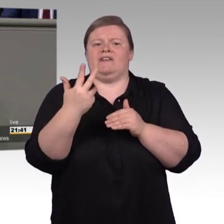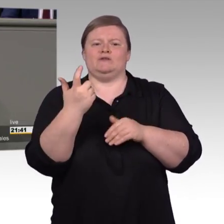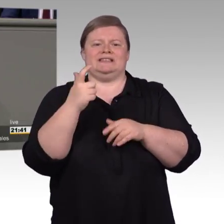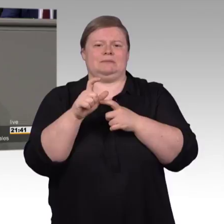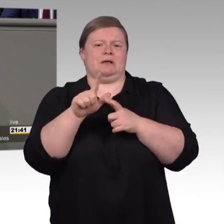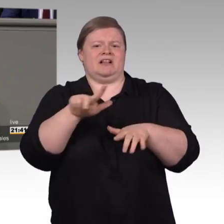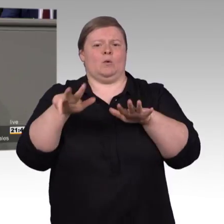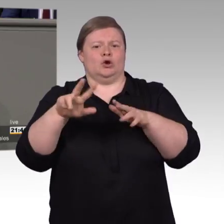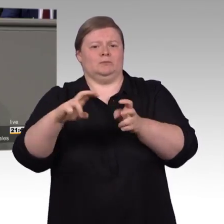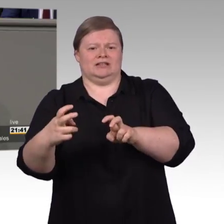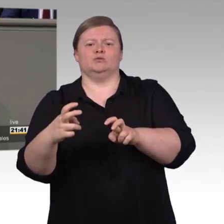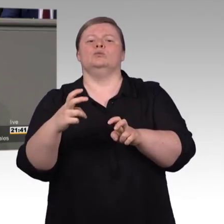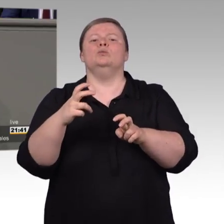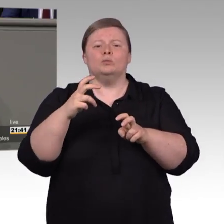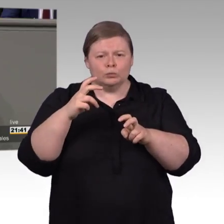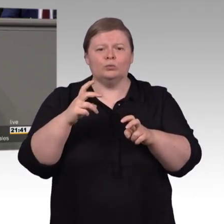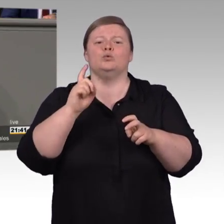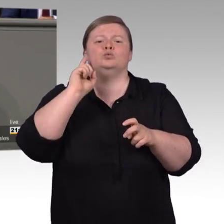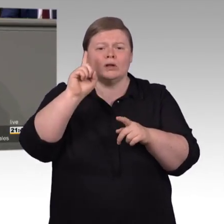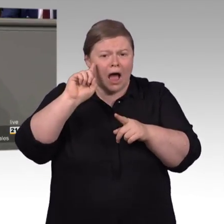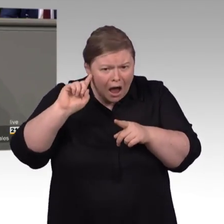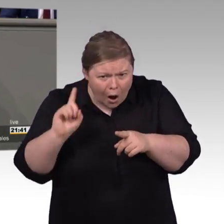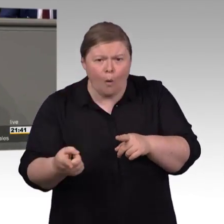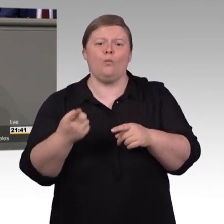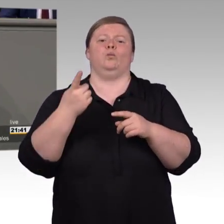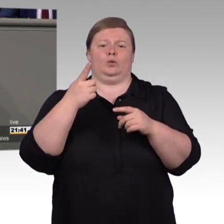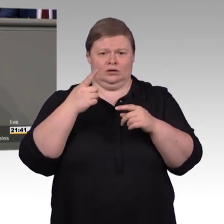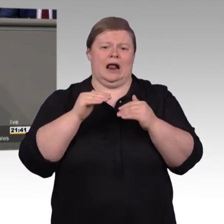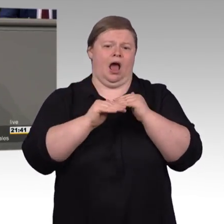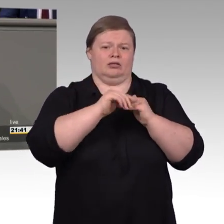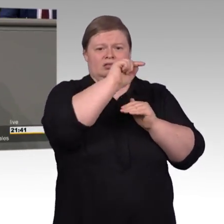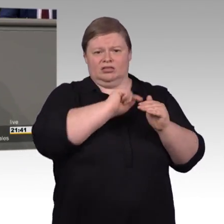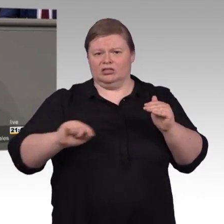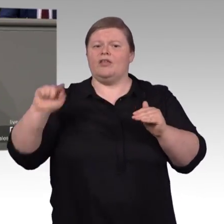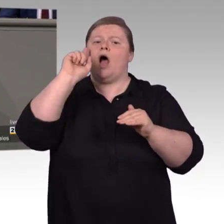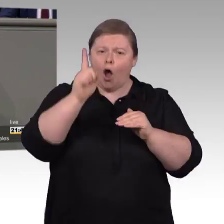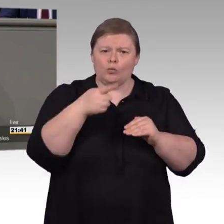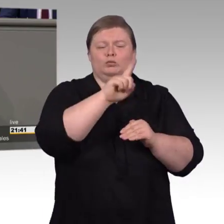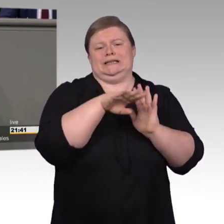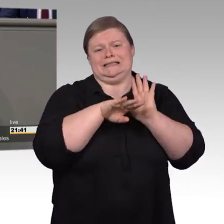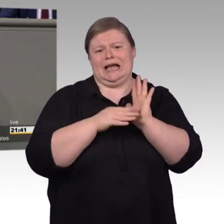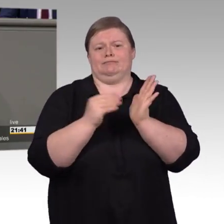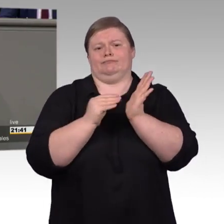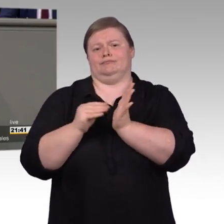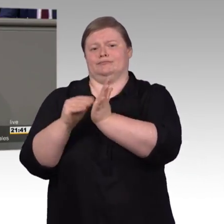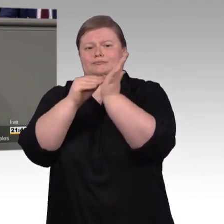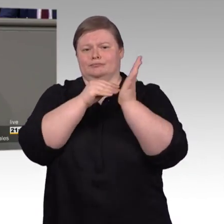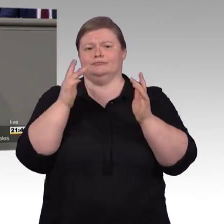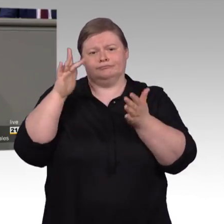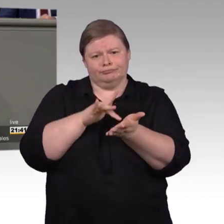Dazu gab es Länderbesprechungen. Die Verbände wurden in den Expertenkreis zur barrierefreien Informationstechnikverordnung eingeladen und angehört.